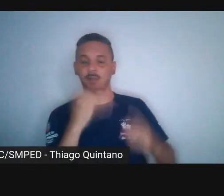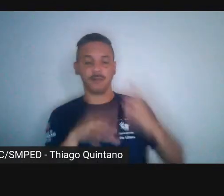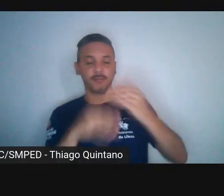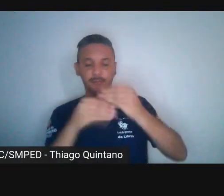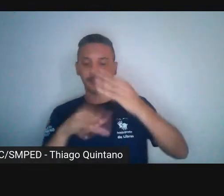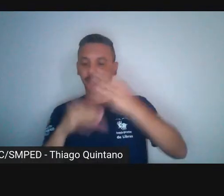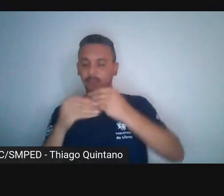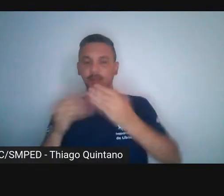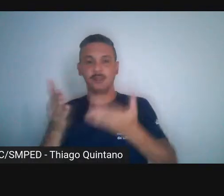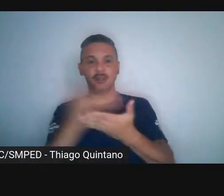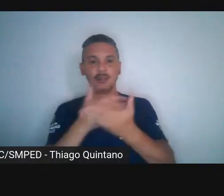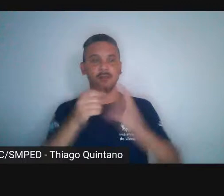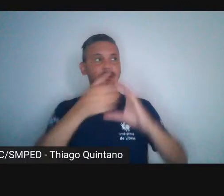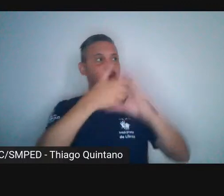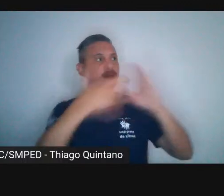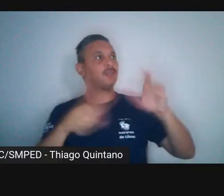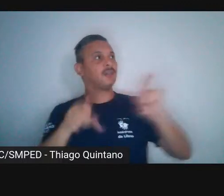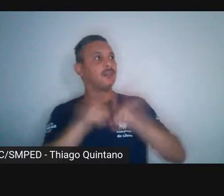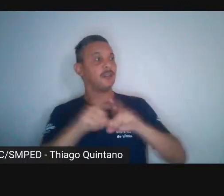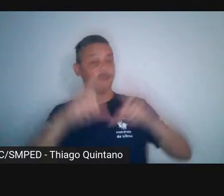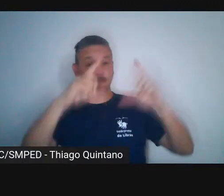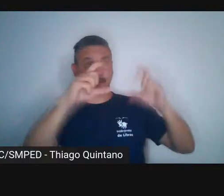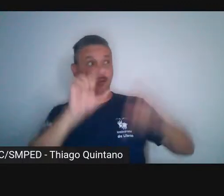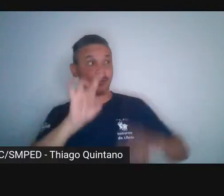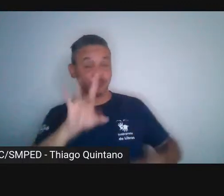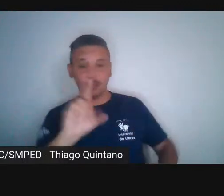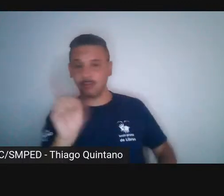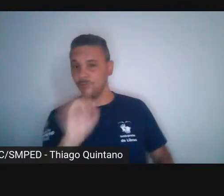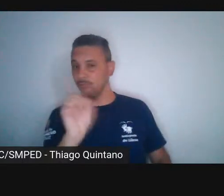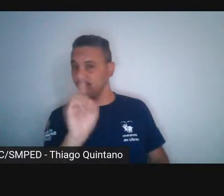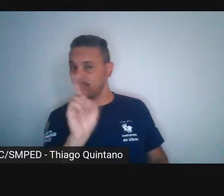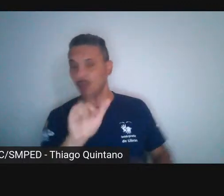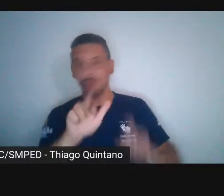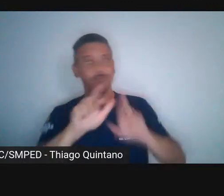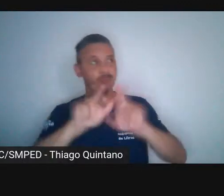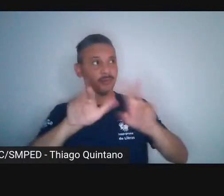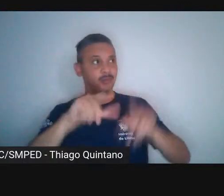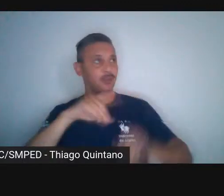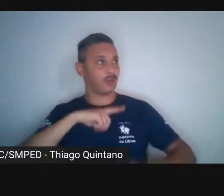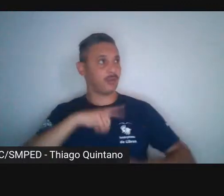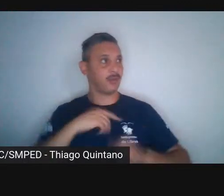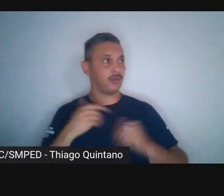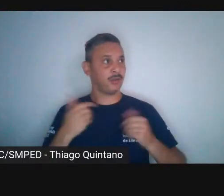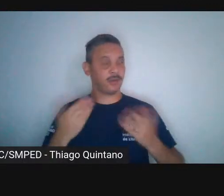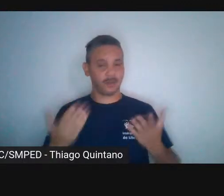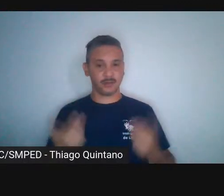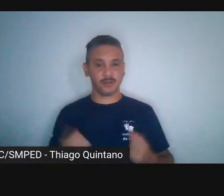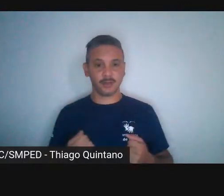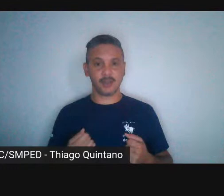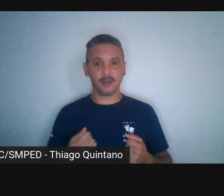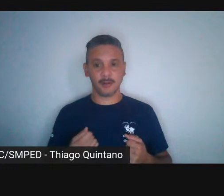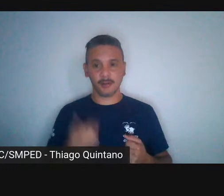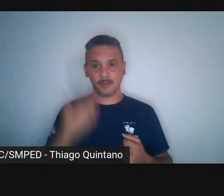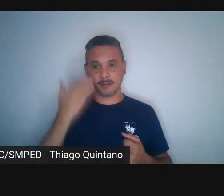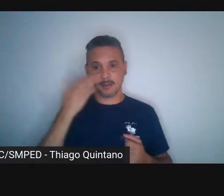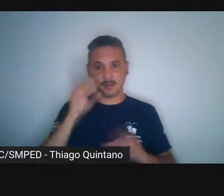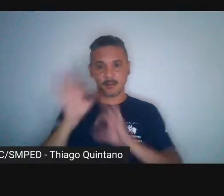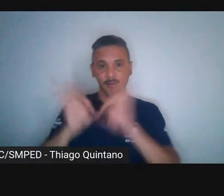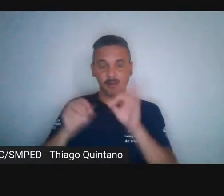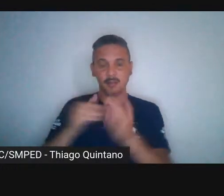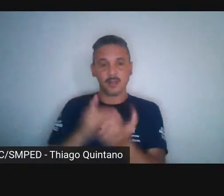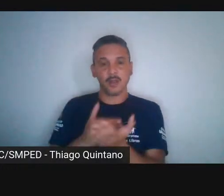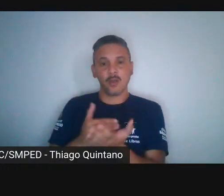que não são só as fotografias do Caio, quer dizer, é um trabalho pensado desde o começo